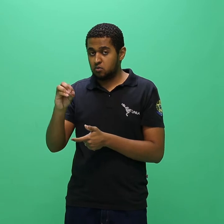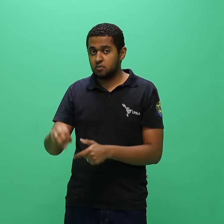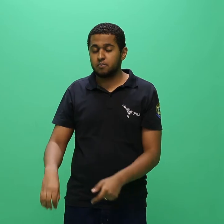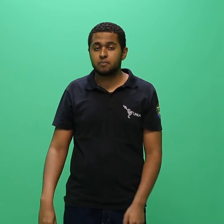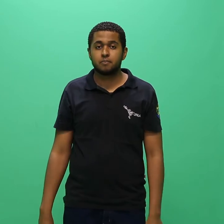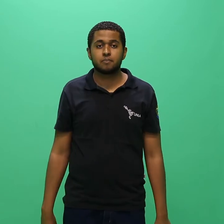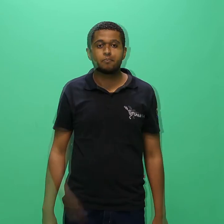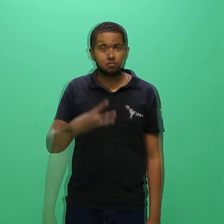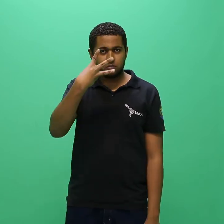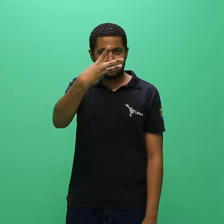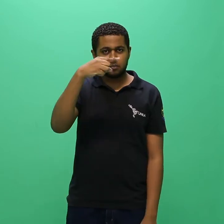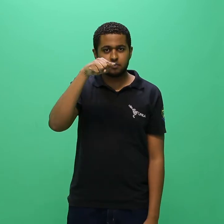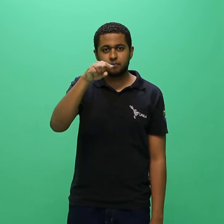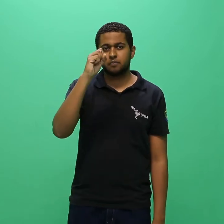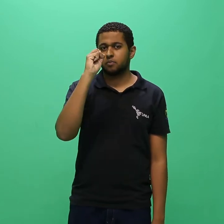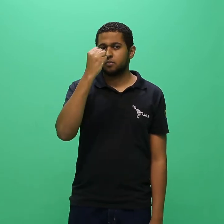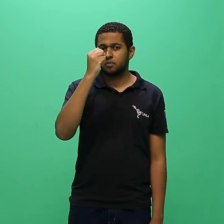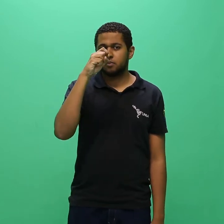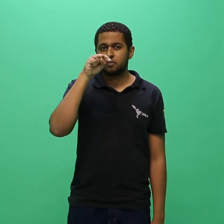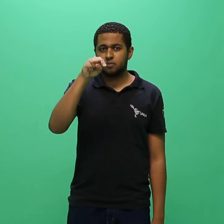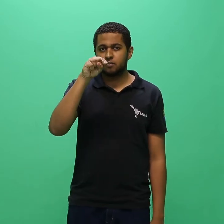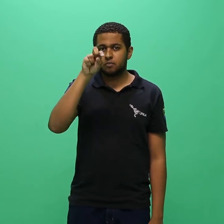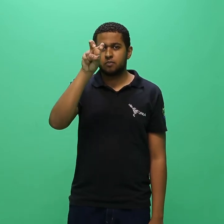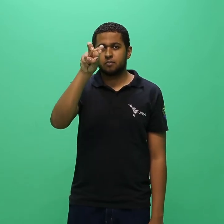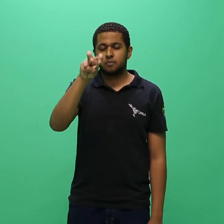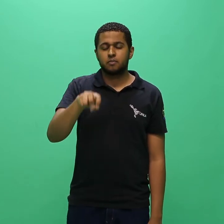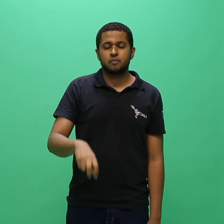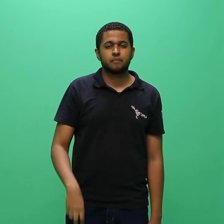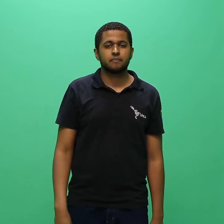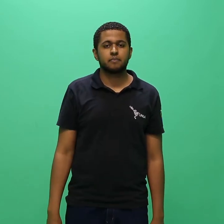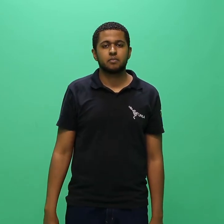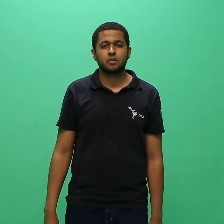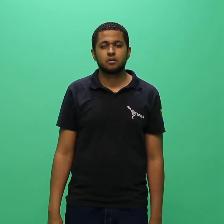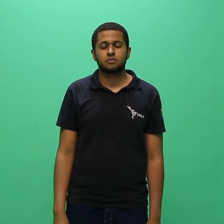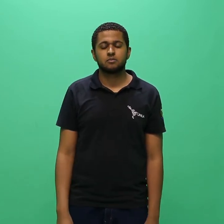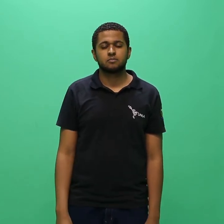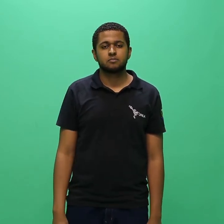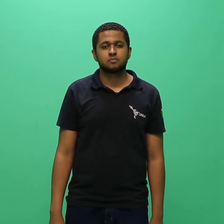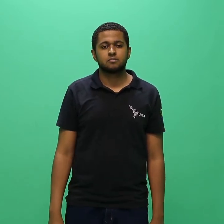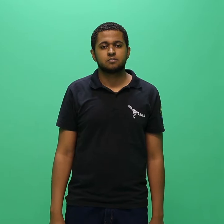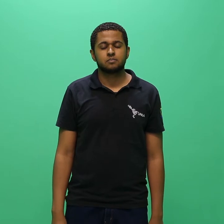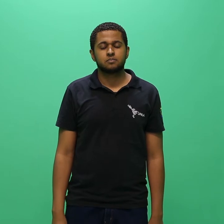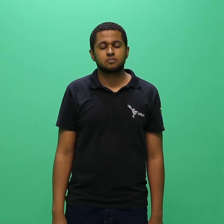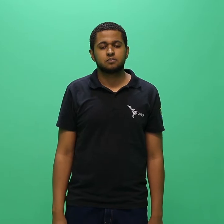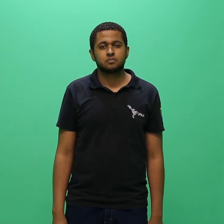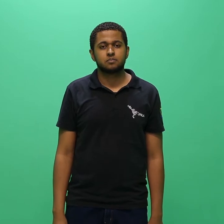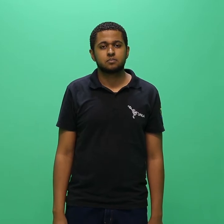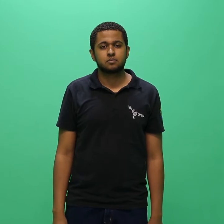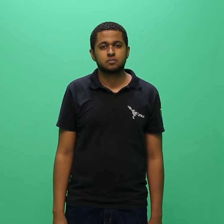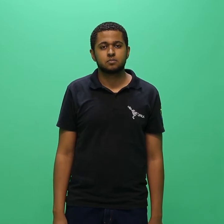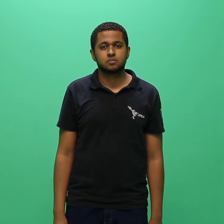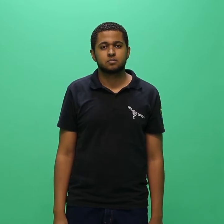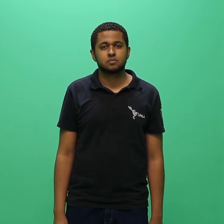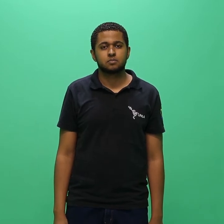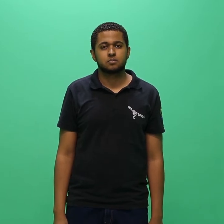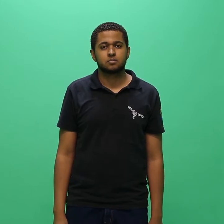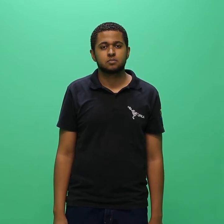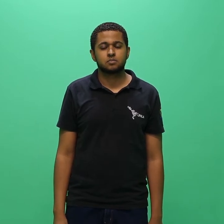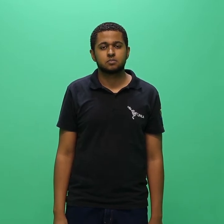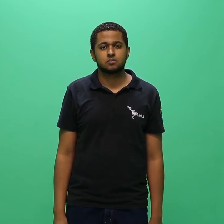3.8.5. Não serão formadas turmas de reoferta para